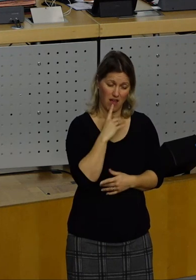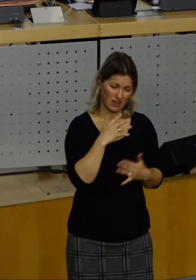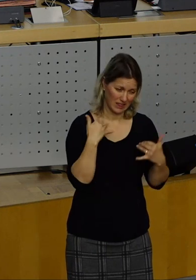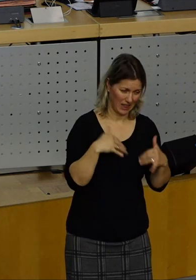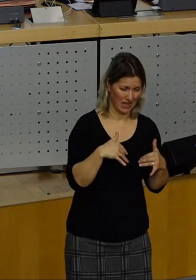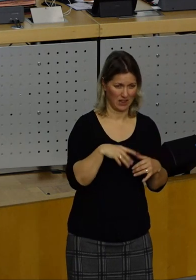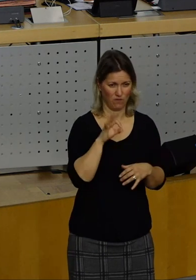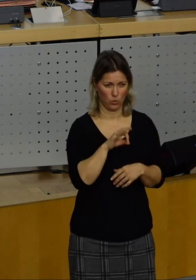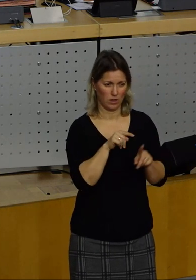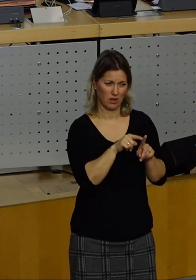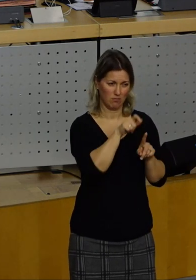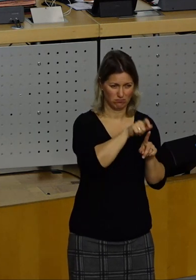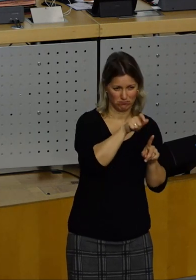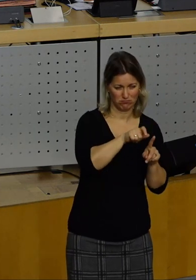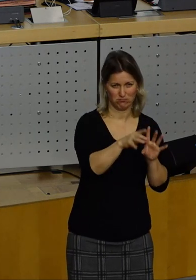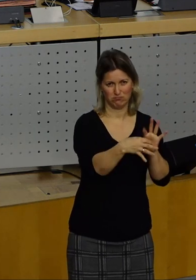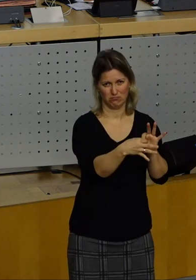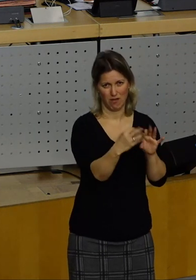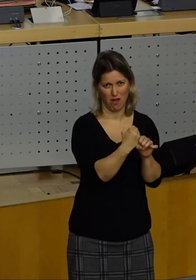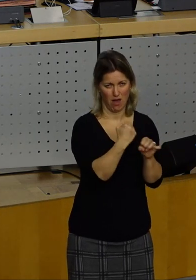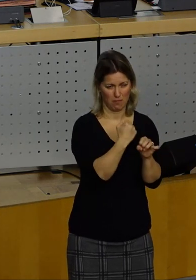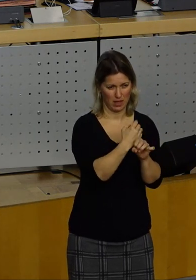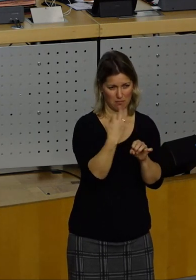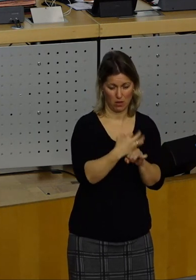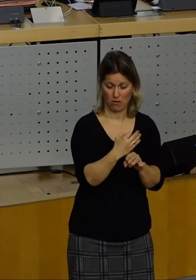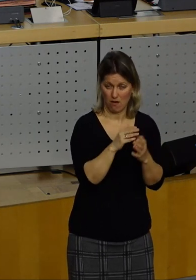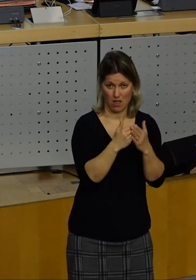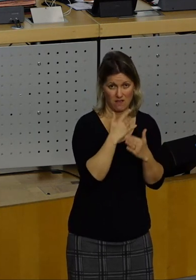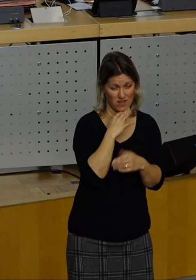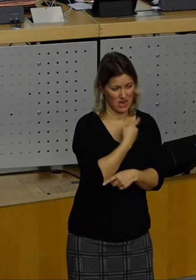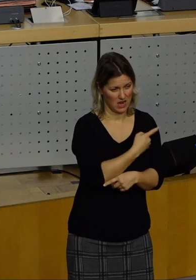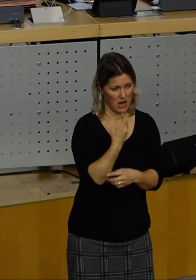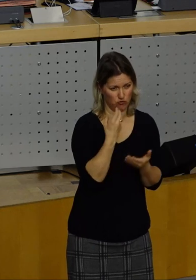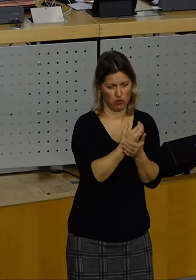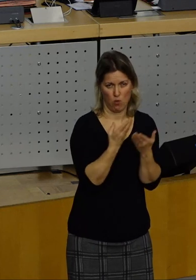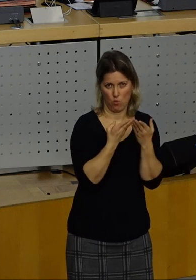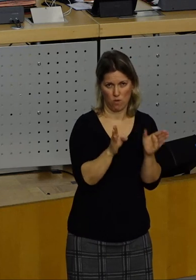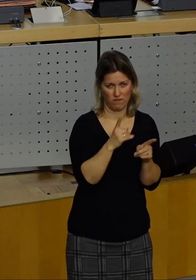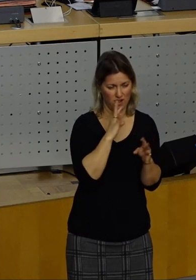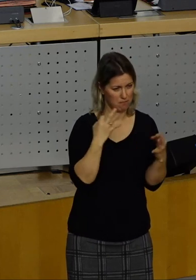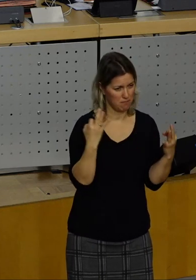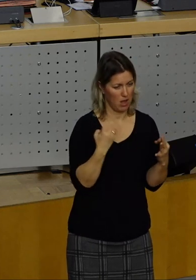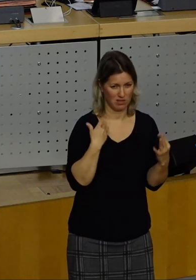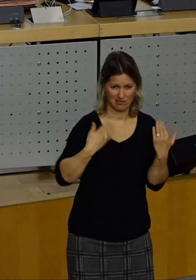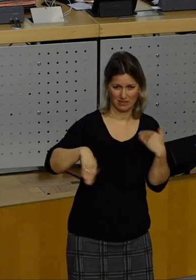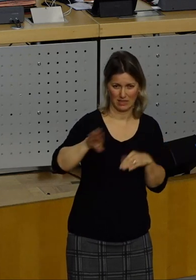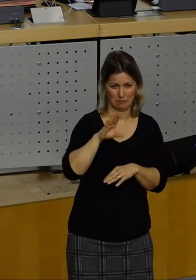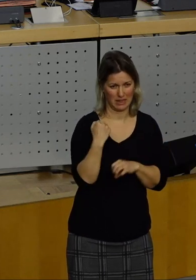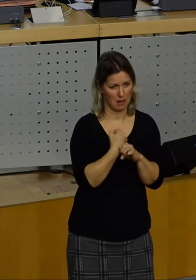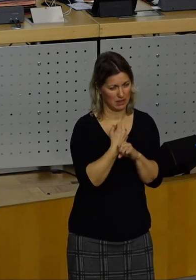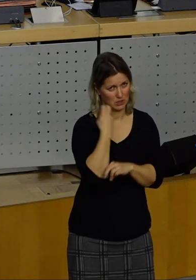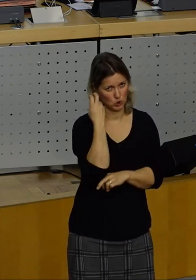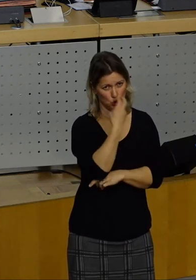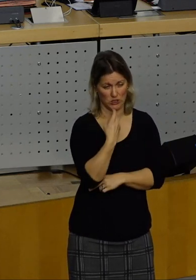Arbeit mit den Bürgerinnen und Bürgern gebraucht wird, sondern es sind viele Stellen. Uns fehlen Mitarbeiter. Wir